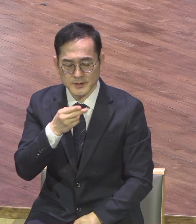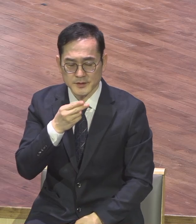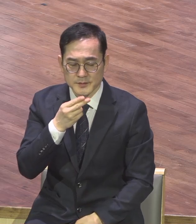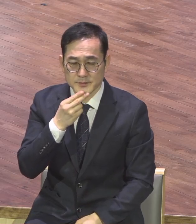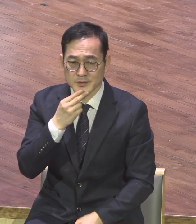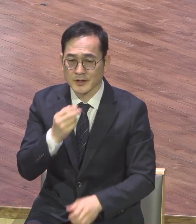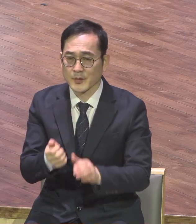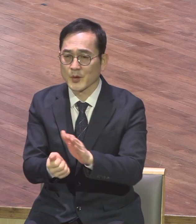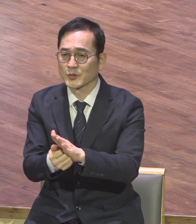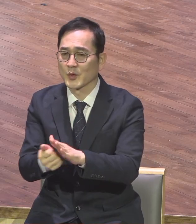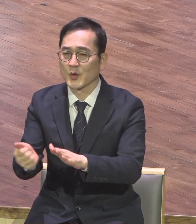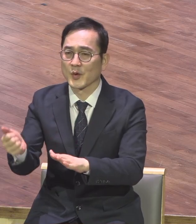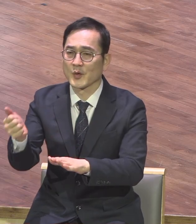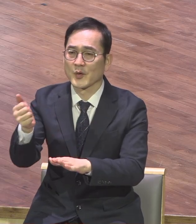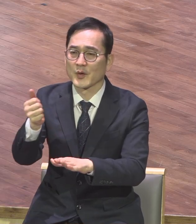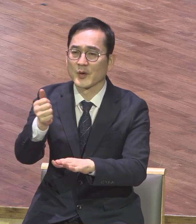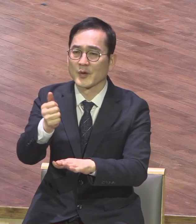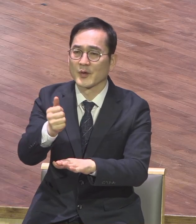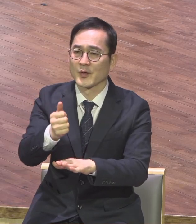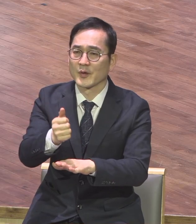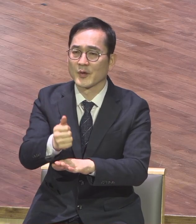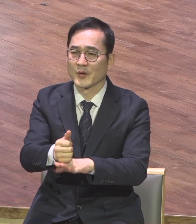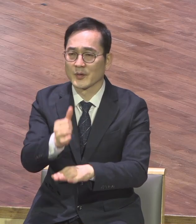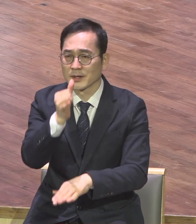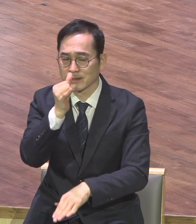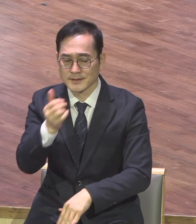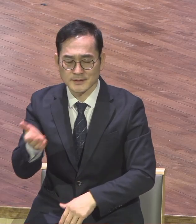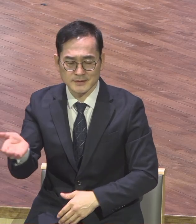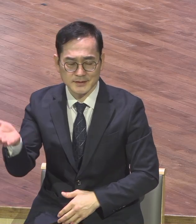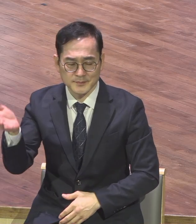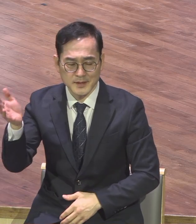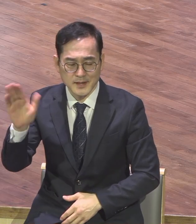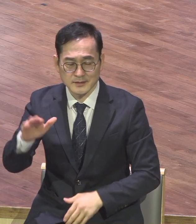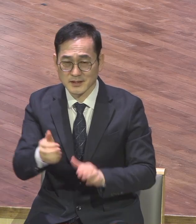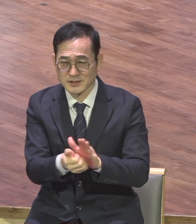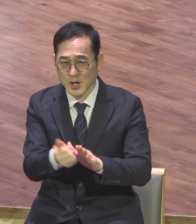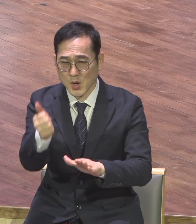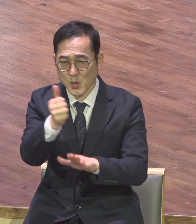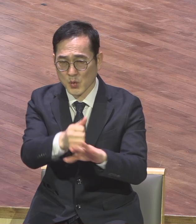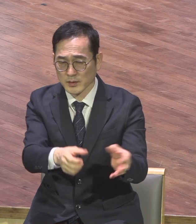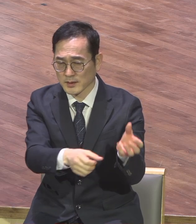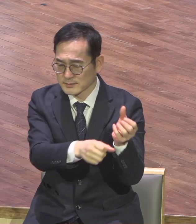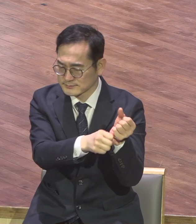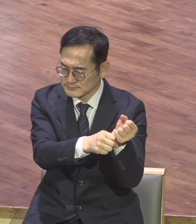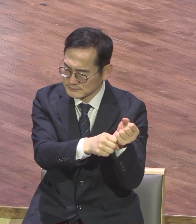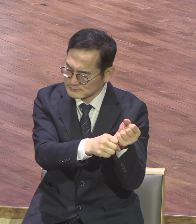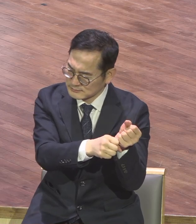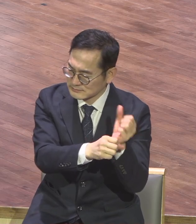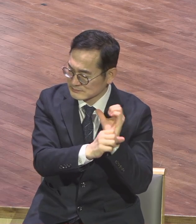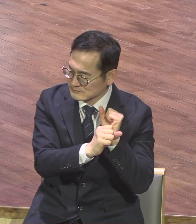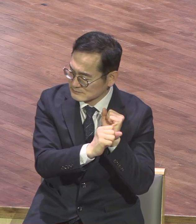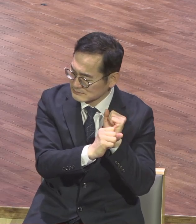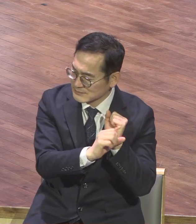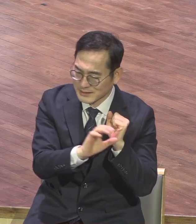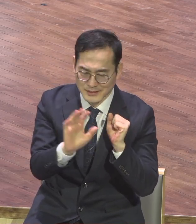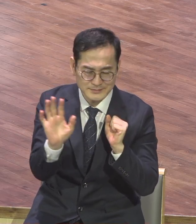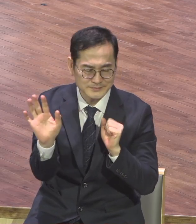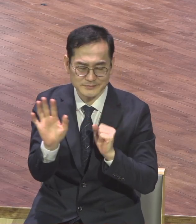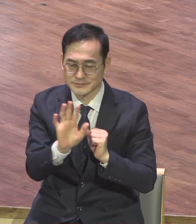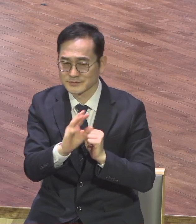성분도 하지만 속에 내리지 않는 오직 성붐의